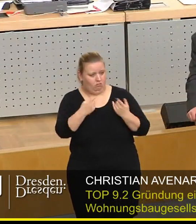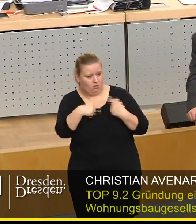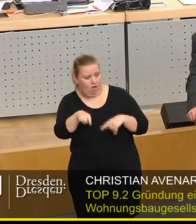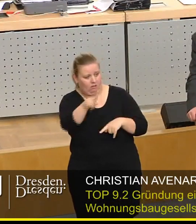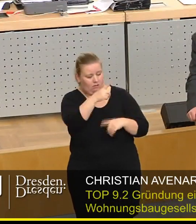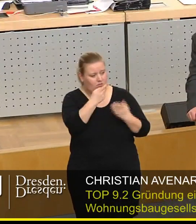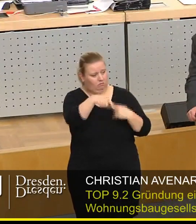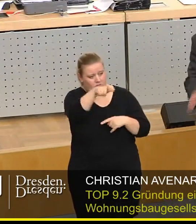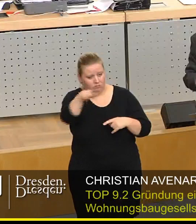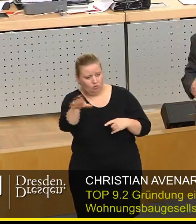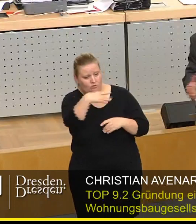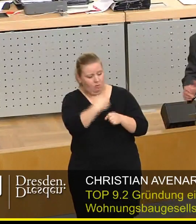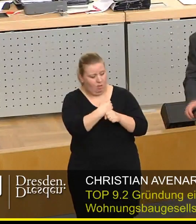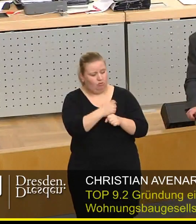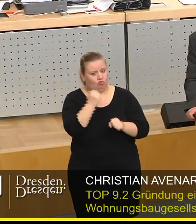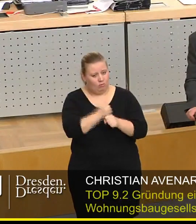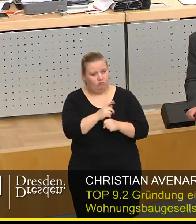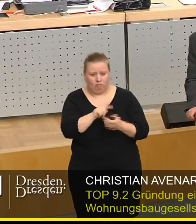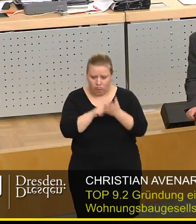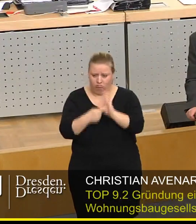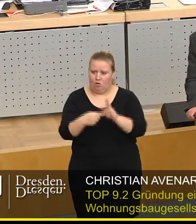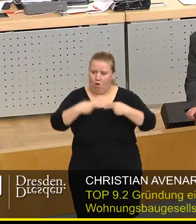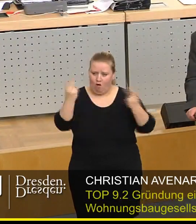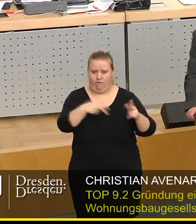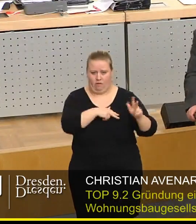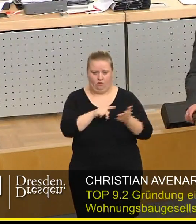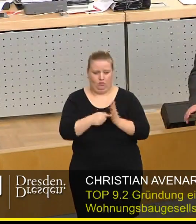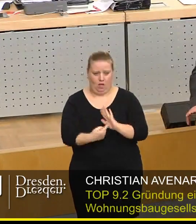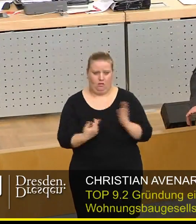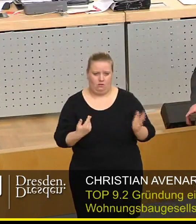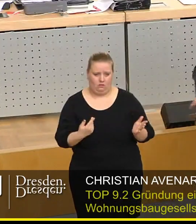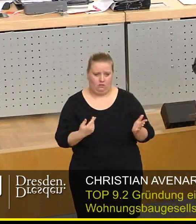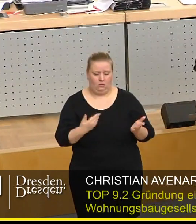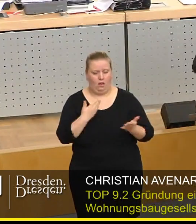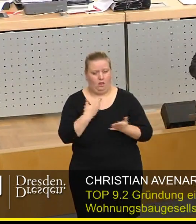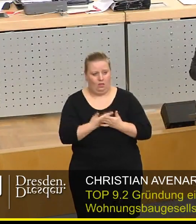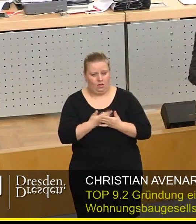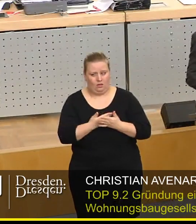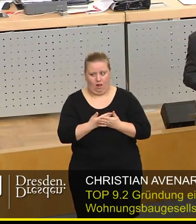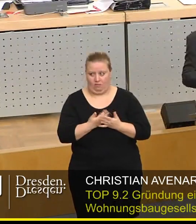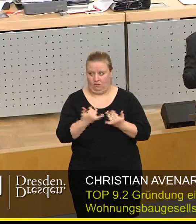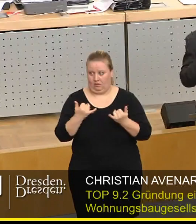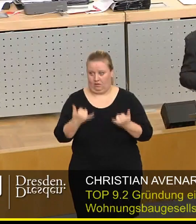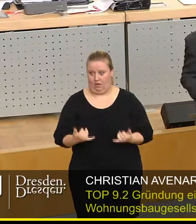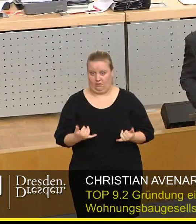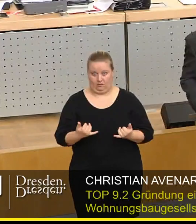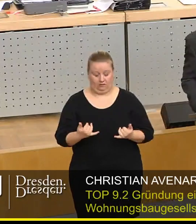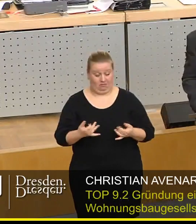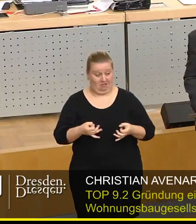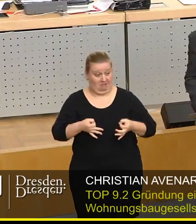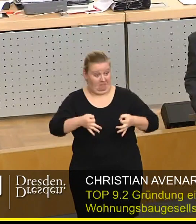zusammengearbeitet haben, immer deutlich gemacht haben. Deswegen ist es nicht richtig, dass wir jetzt plötzlich